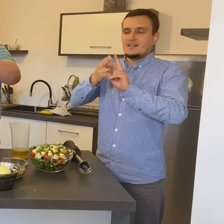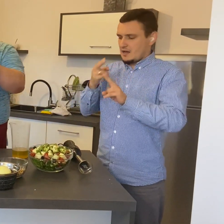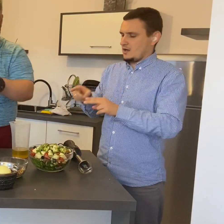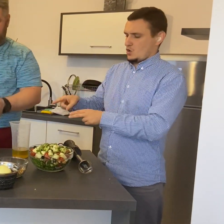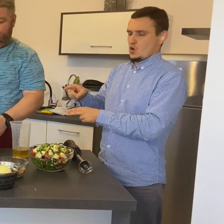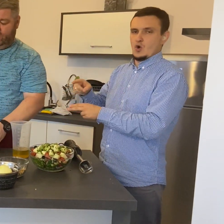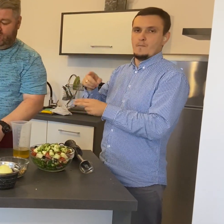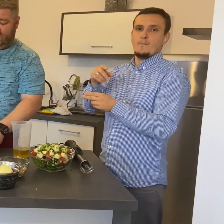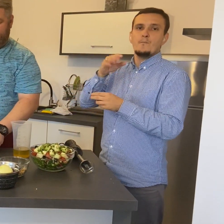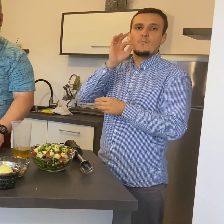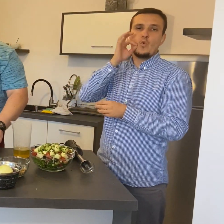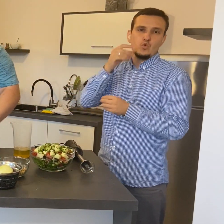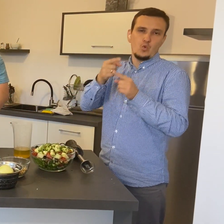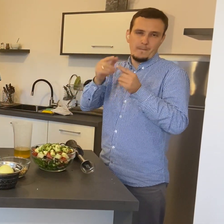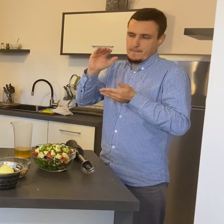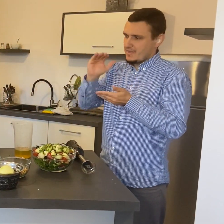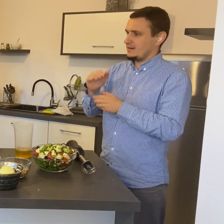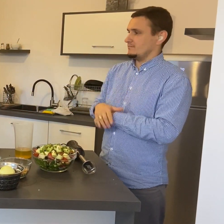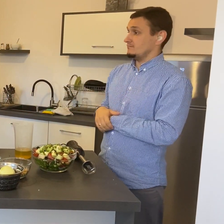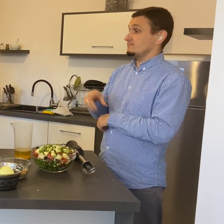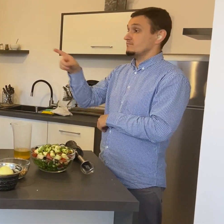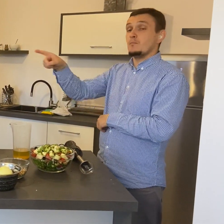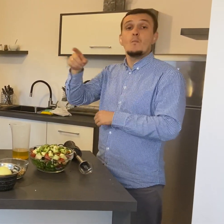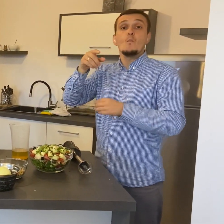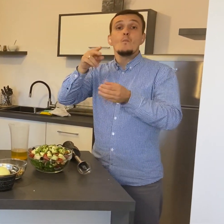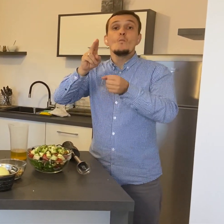miodowa dla zaostrzenia całego smaku.